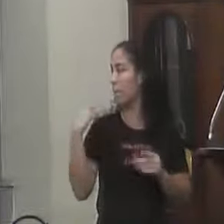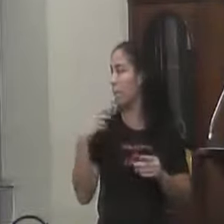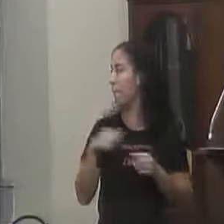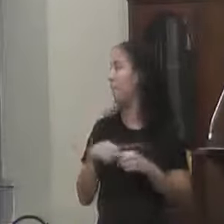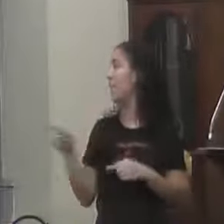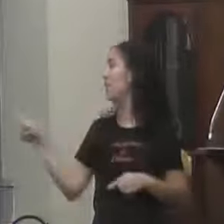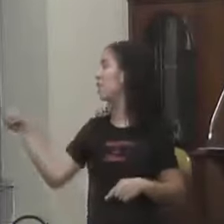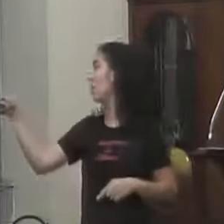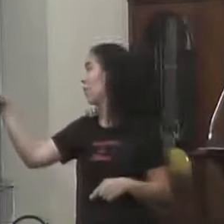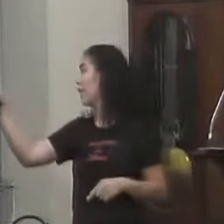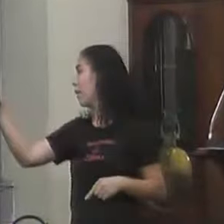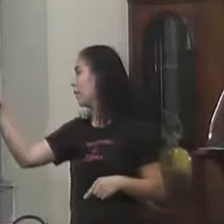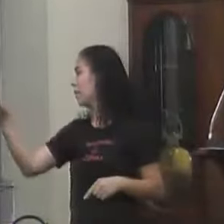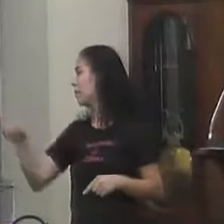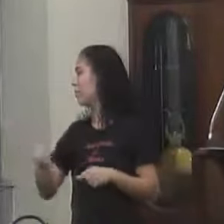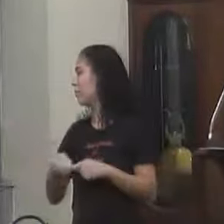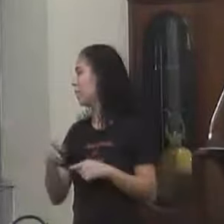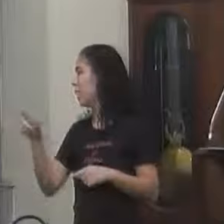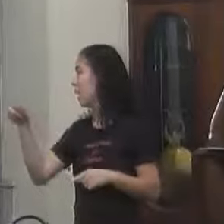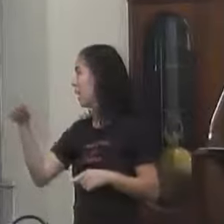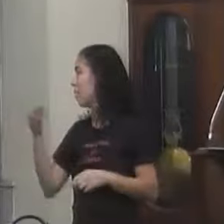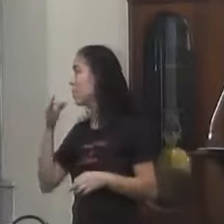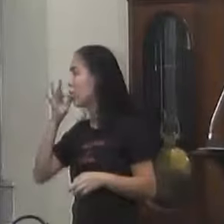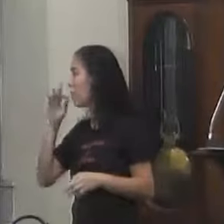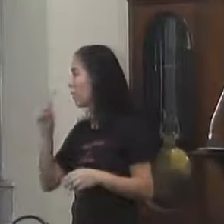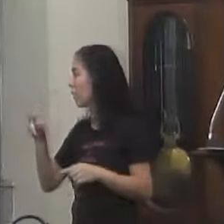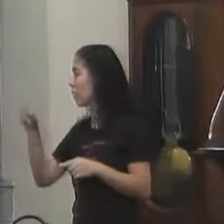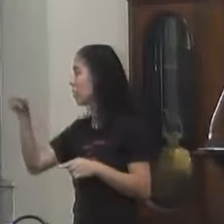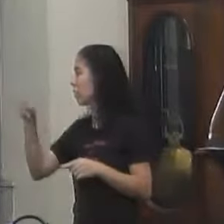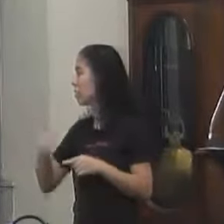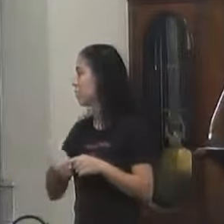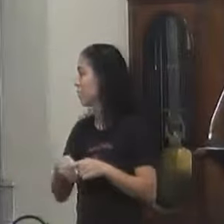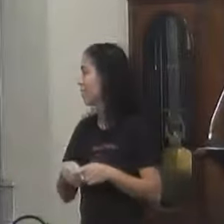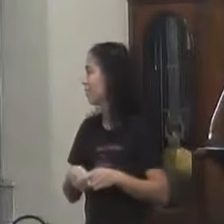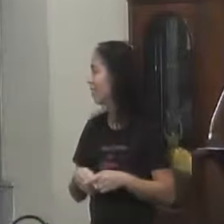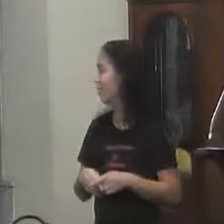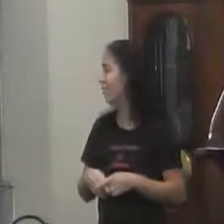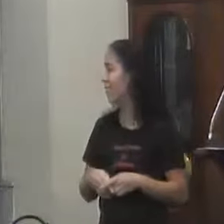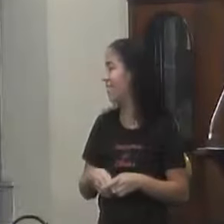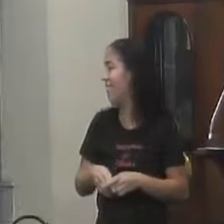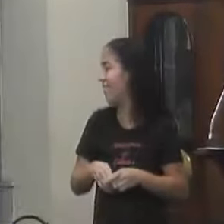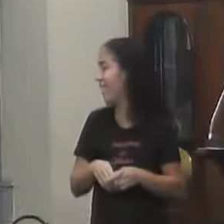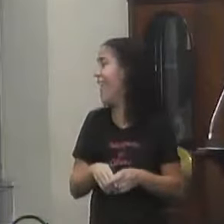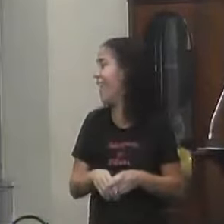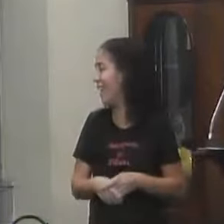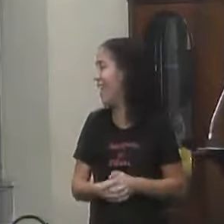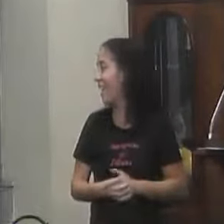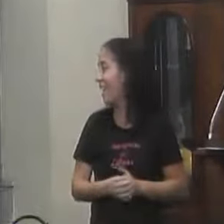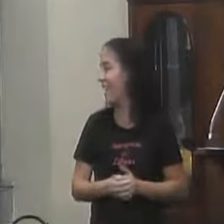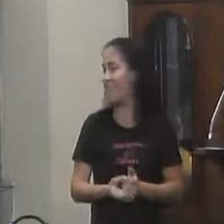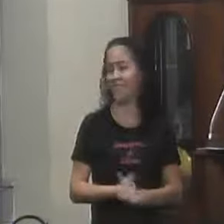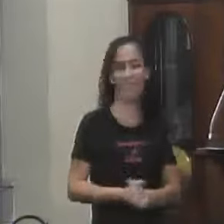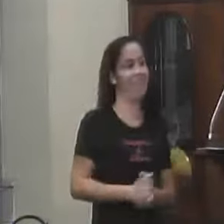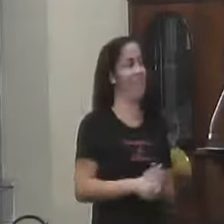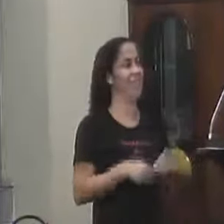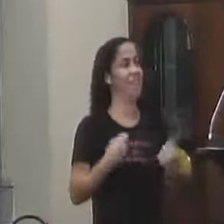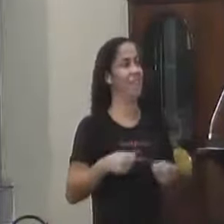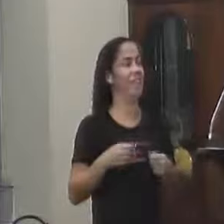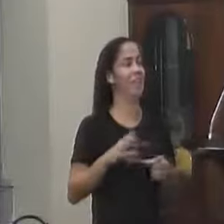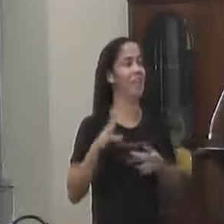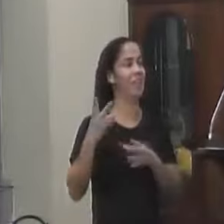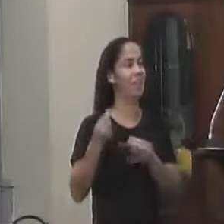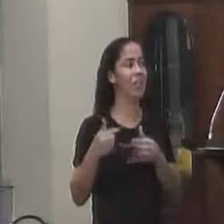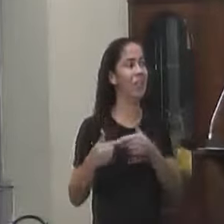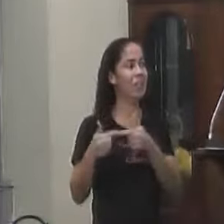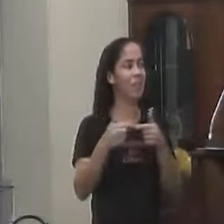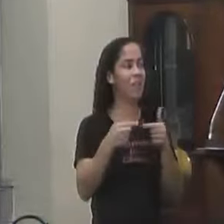Nosso presidente Você podia olhar aí Algumas coisas de necessidade De necessidade Para a prefeitura Um acordo de todos os